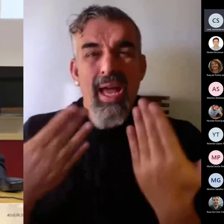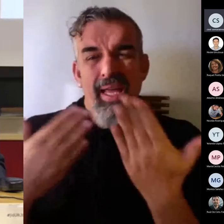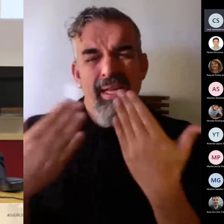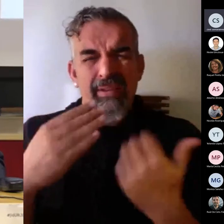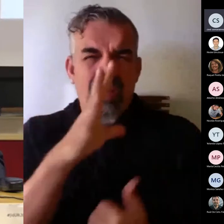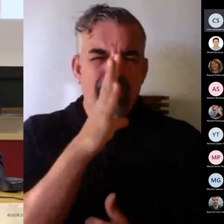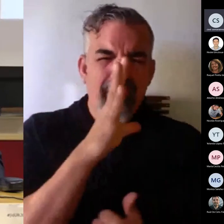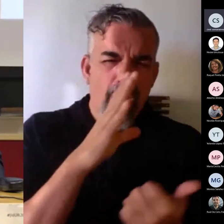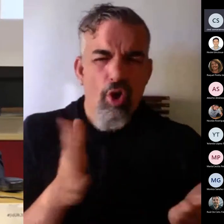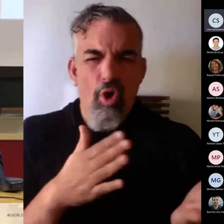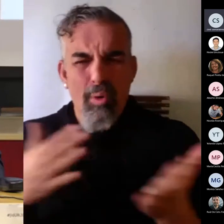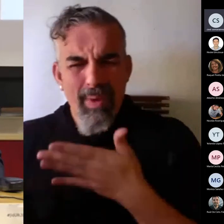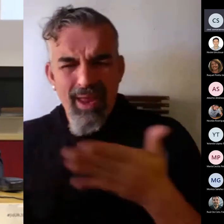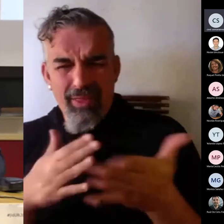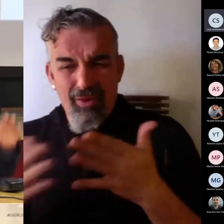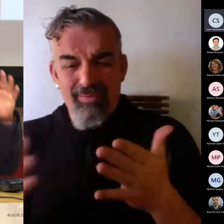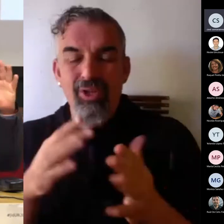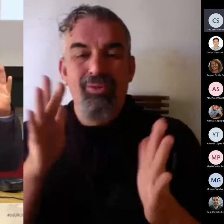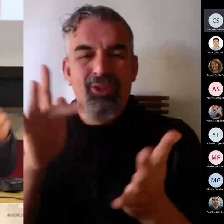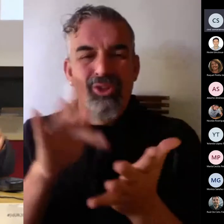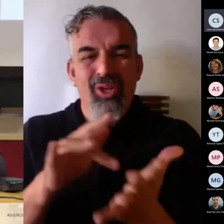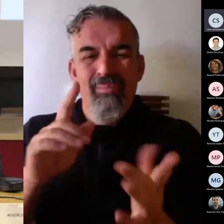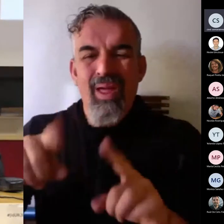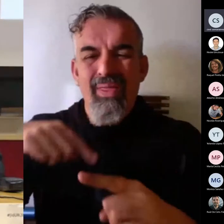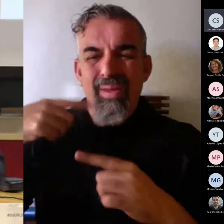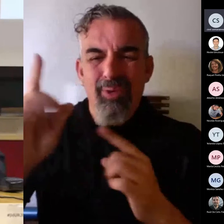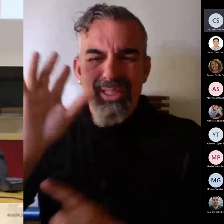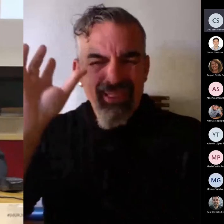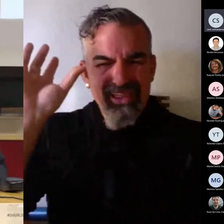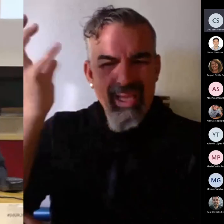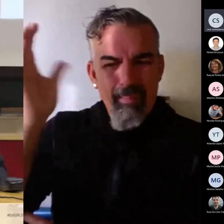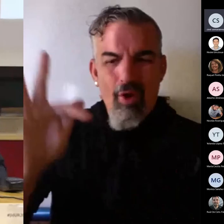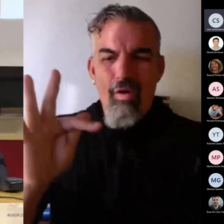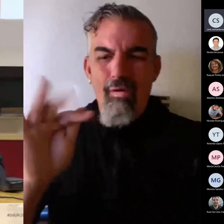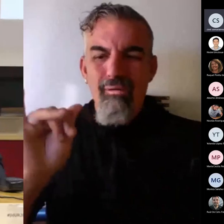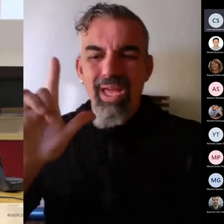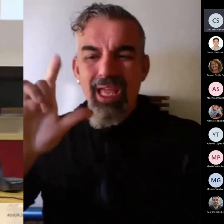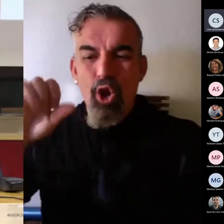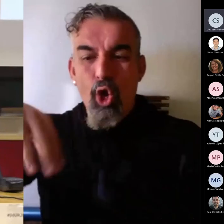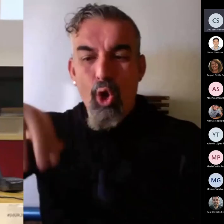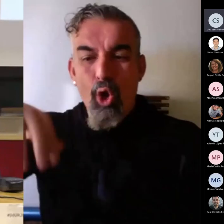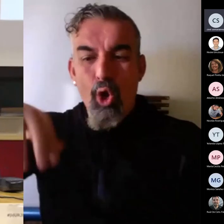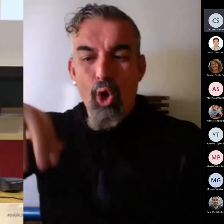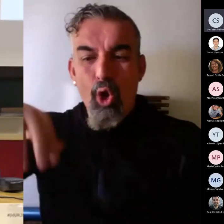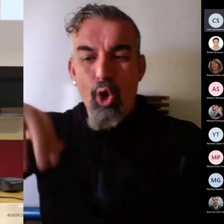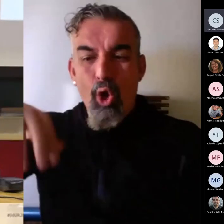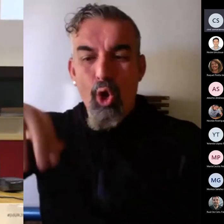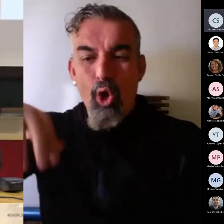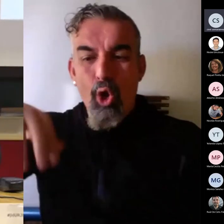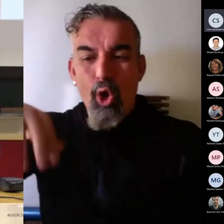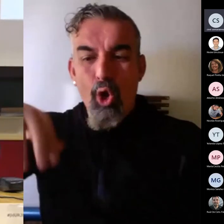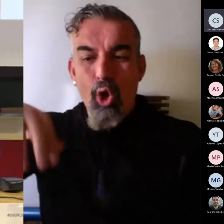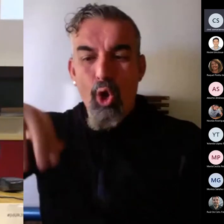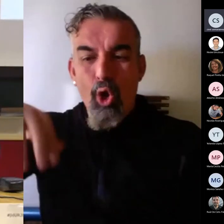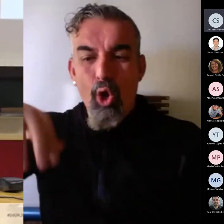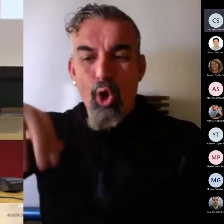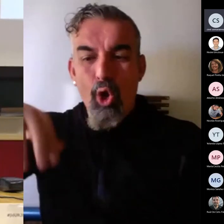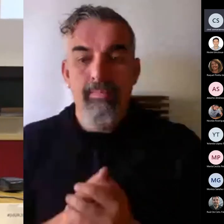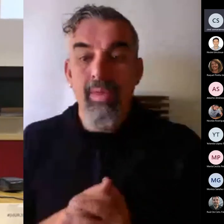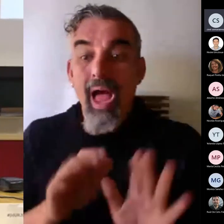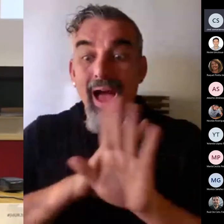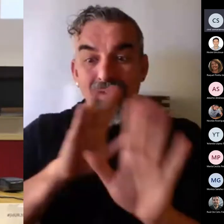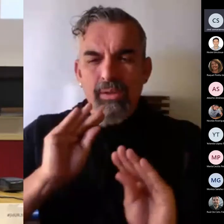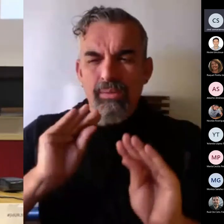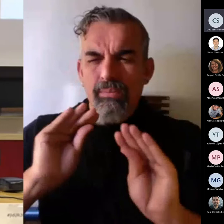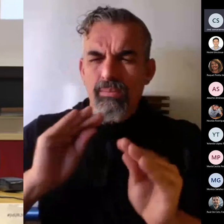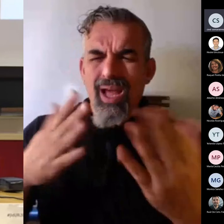es decir, después de Filomena. Así que fue específico. Bueno, pues las respuestas que obtuvimos,